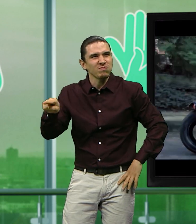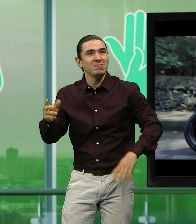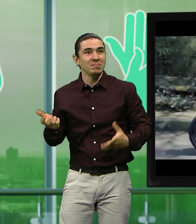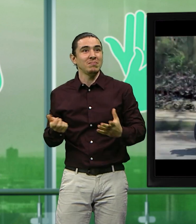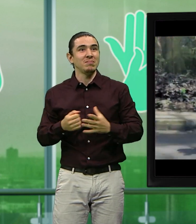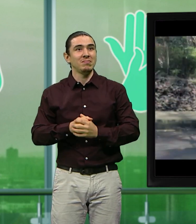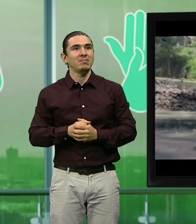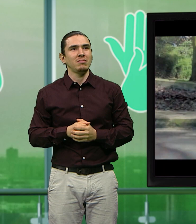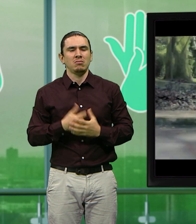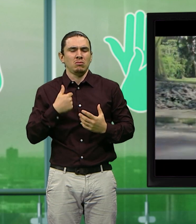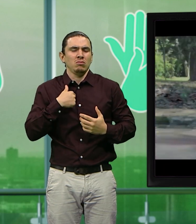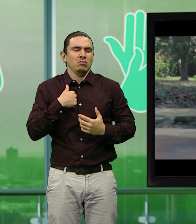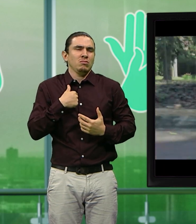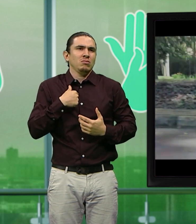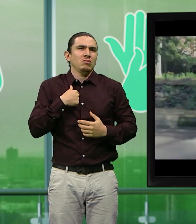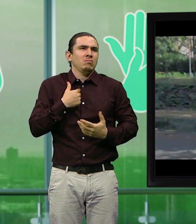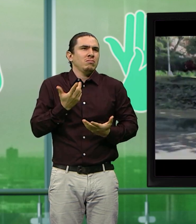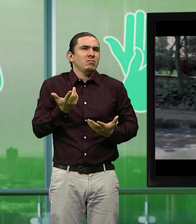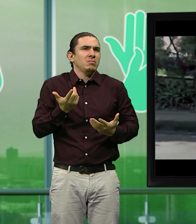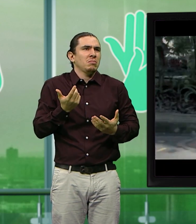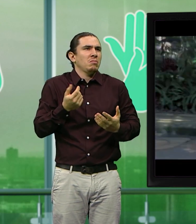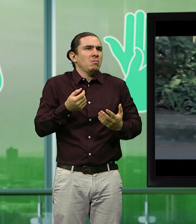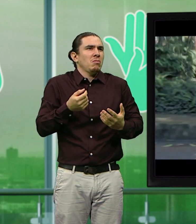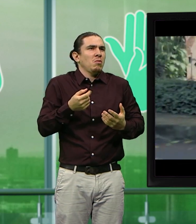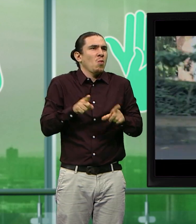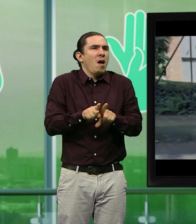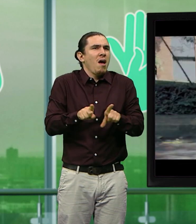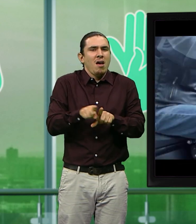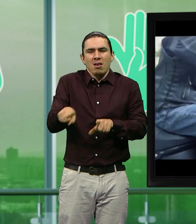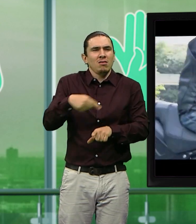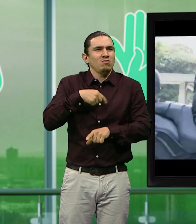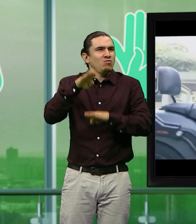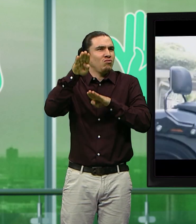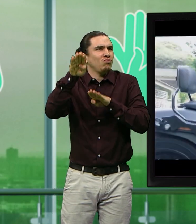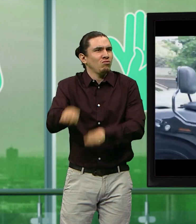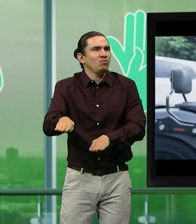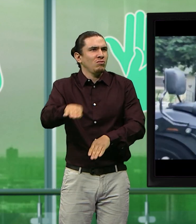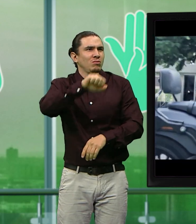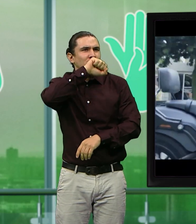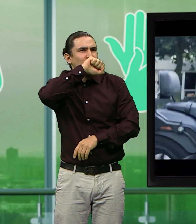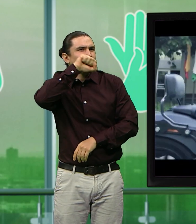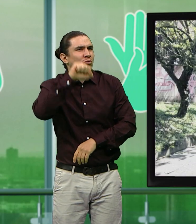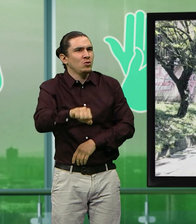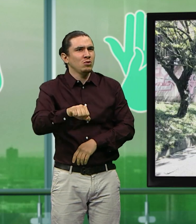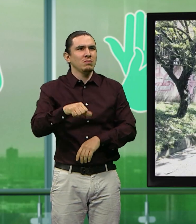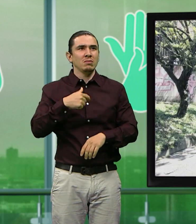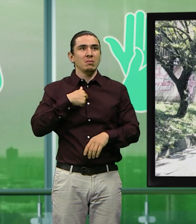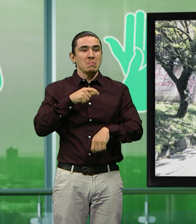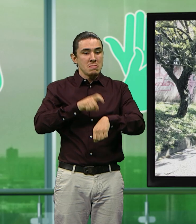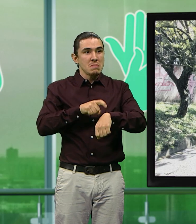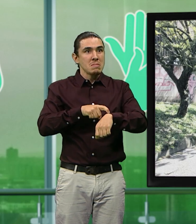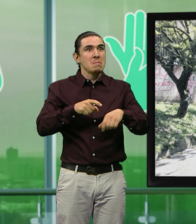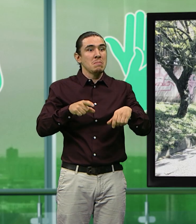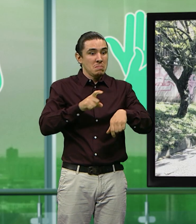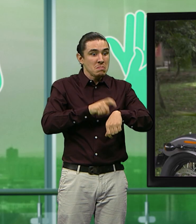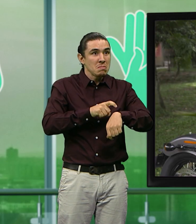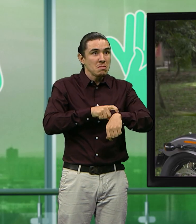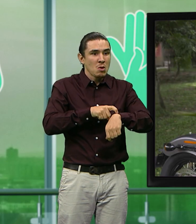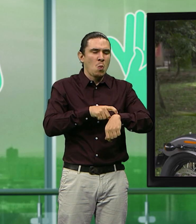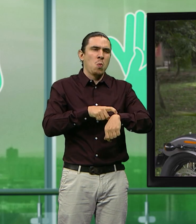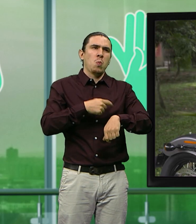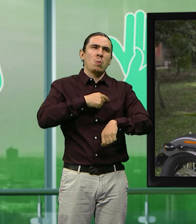que no hacían una marca normal, sino que lo hacían algo apasionante y que valía la pena dedicarle mucho tiempo.